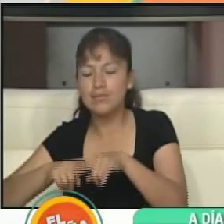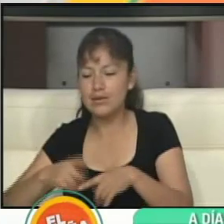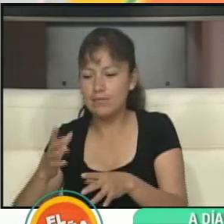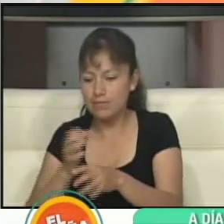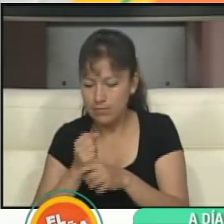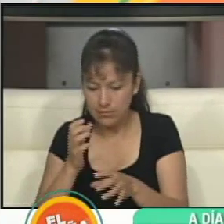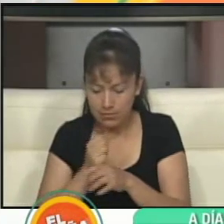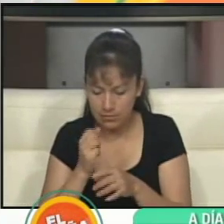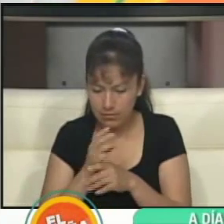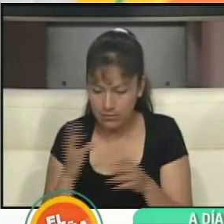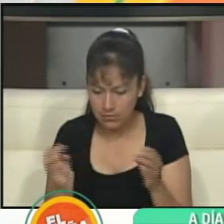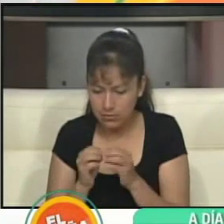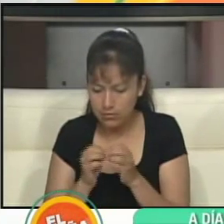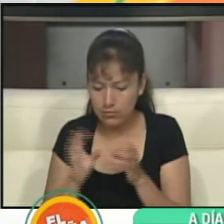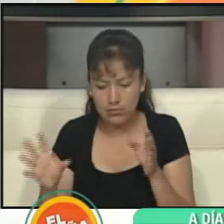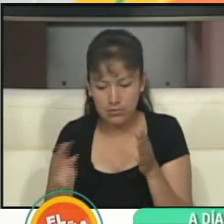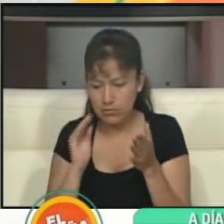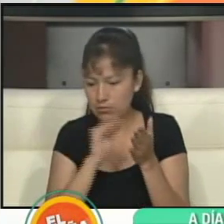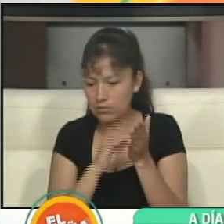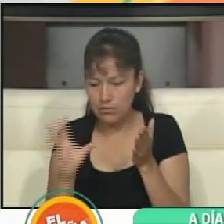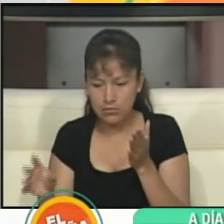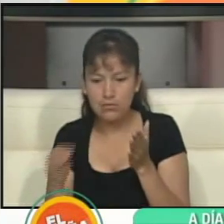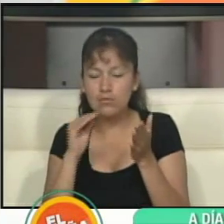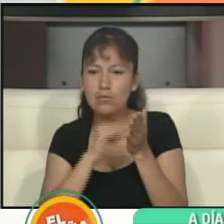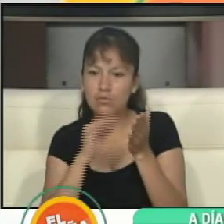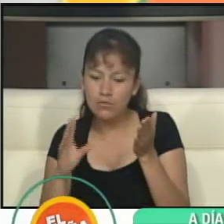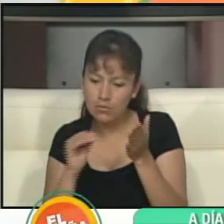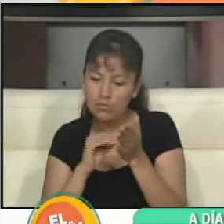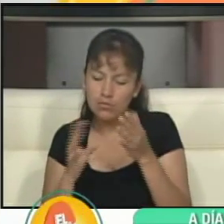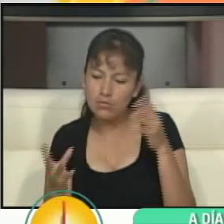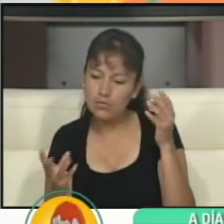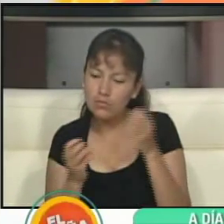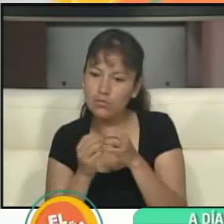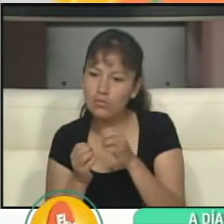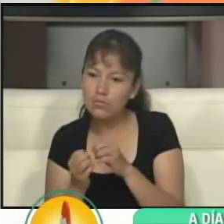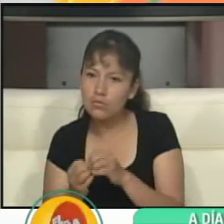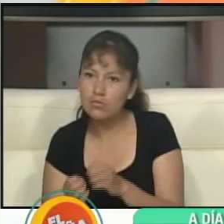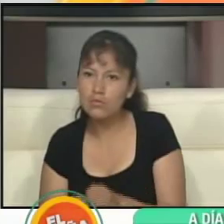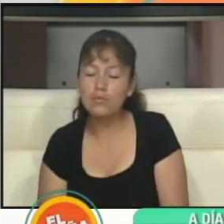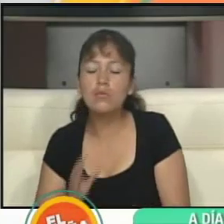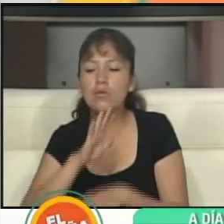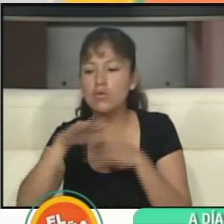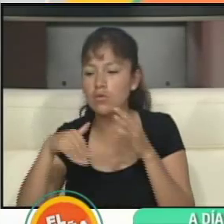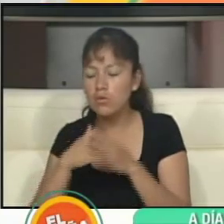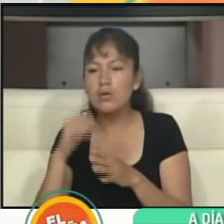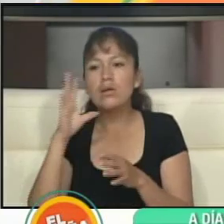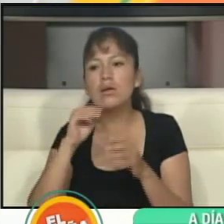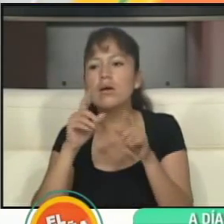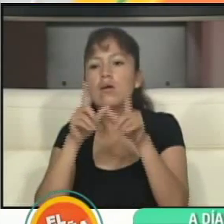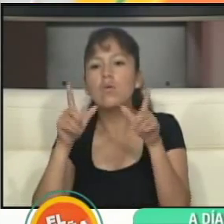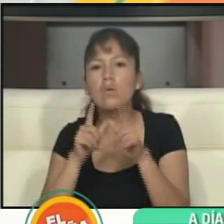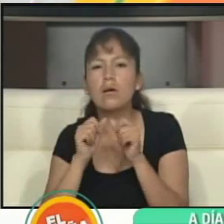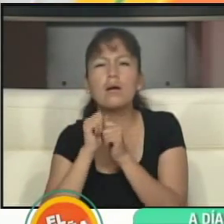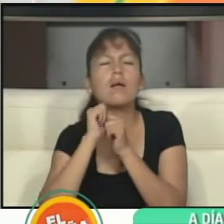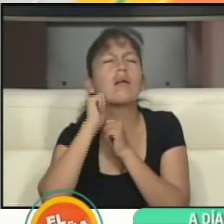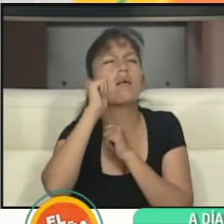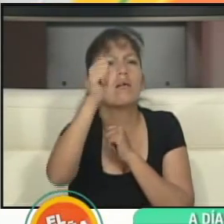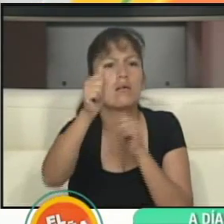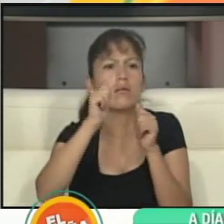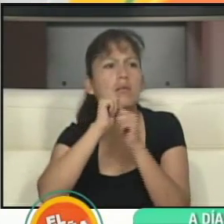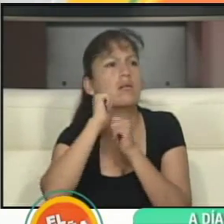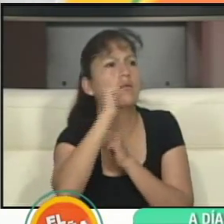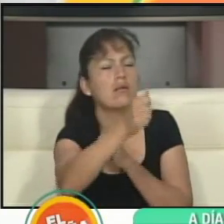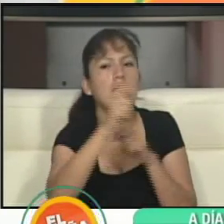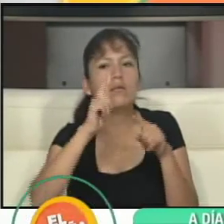actas y se van a ir computando. Y hay recintos y mesas de sufragio que están lejos, ¿no? Entonces, también va a depender de